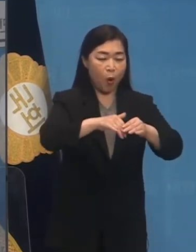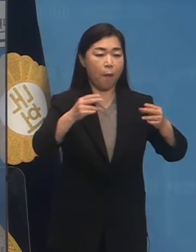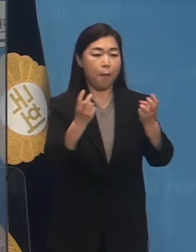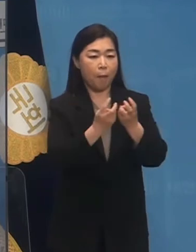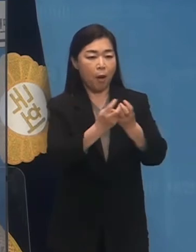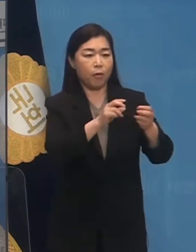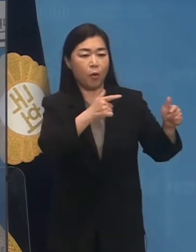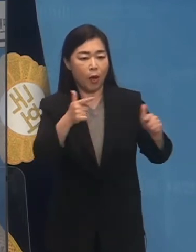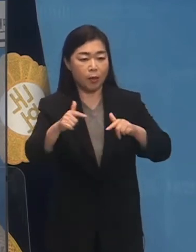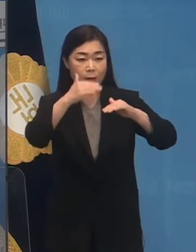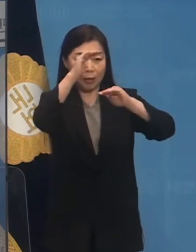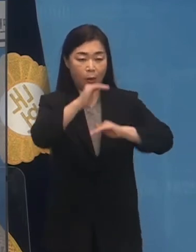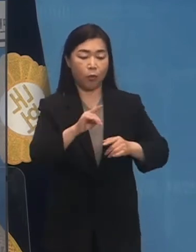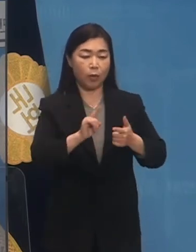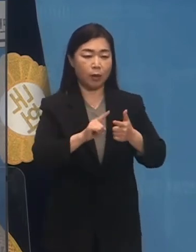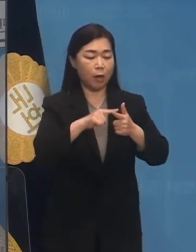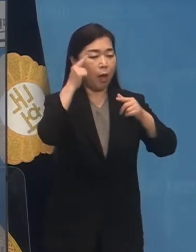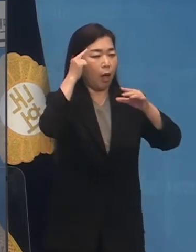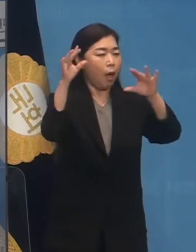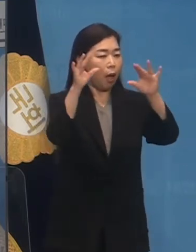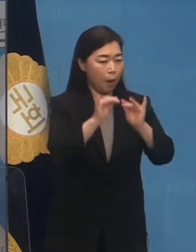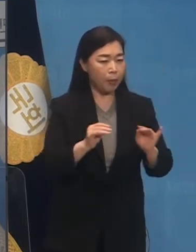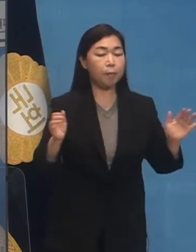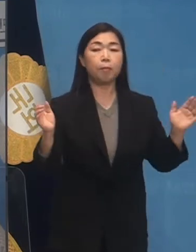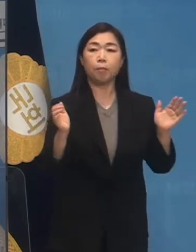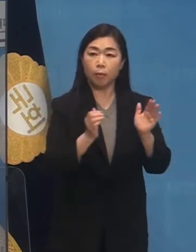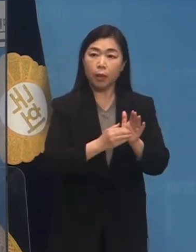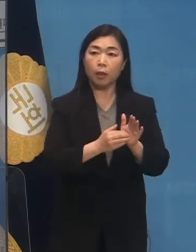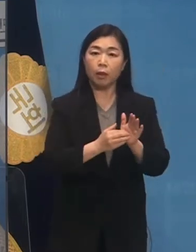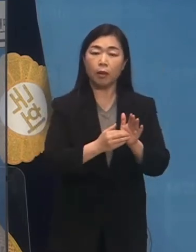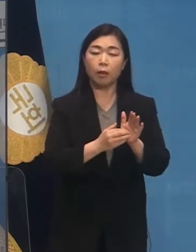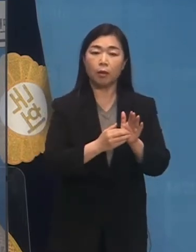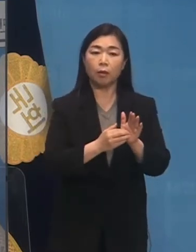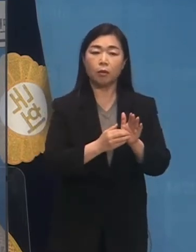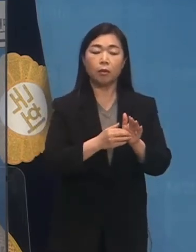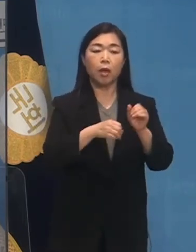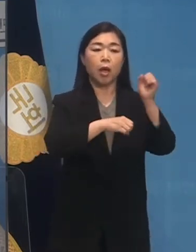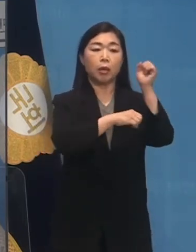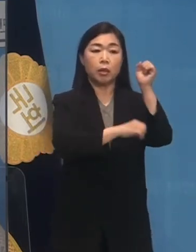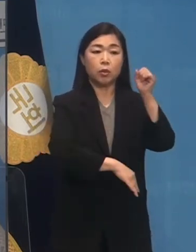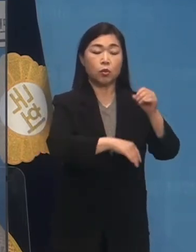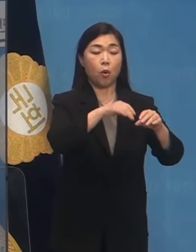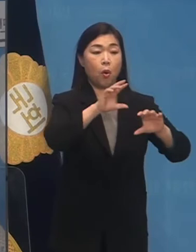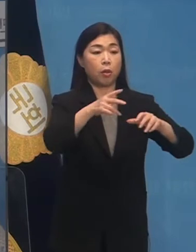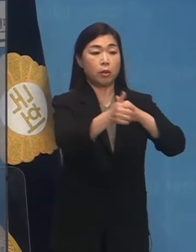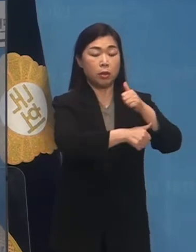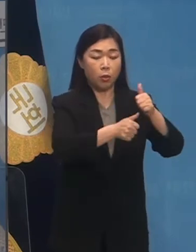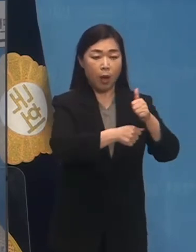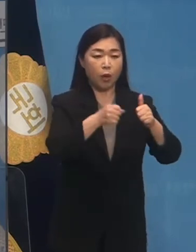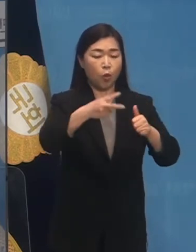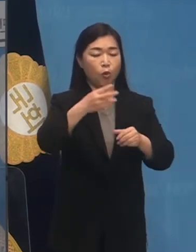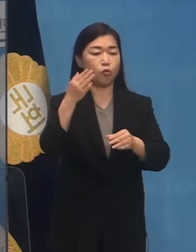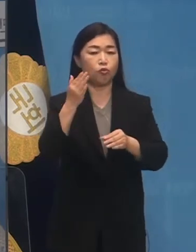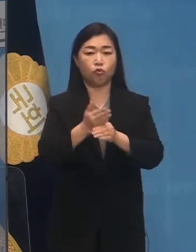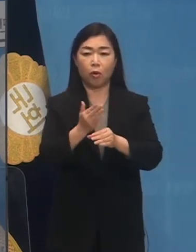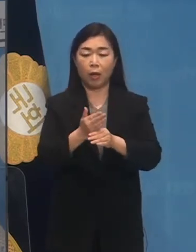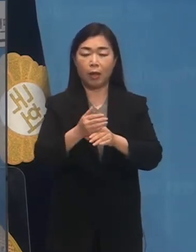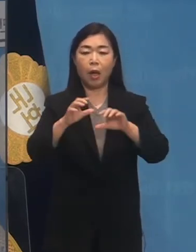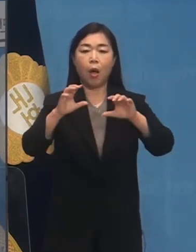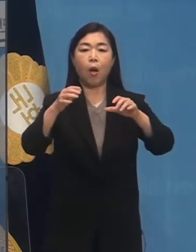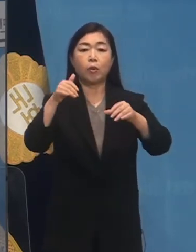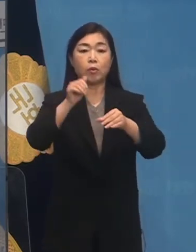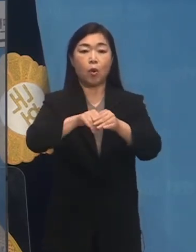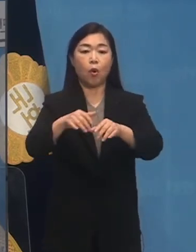합의를 했고 성과를 만들어 왔습니다. 기초의 중대 선거구제도 마찬가지입니다.